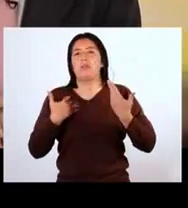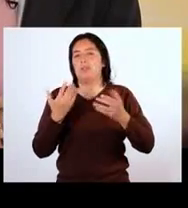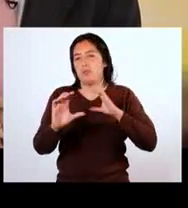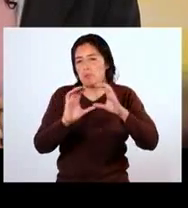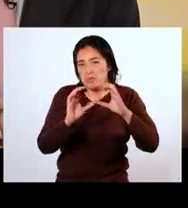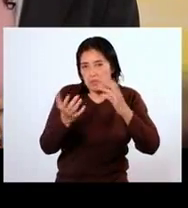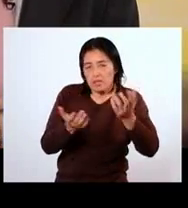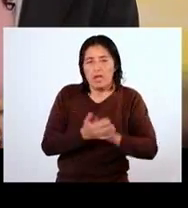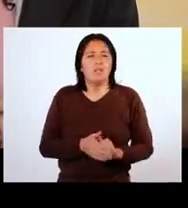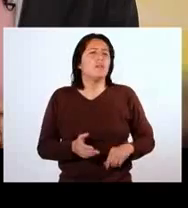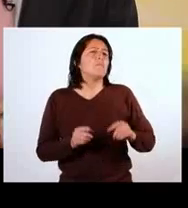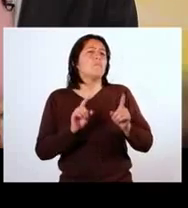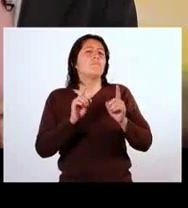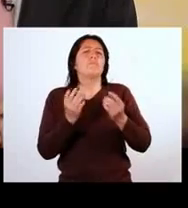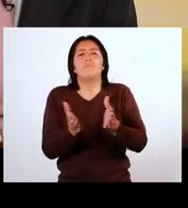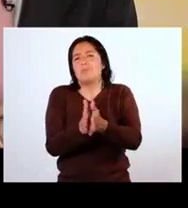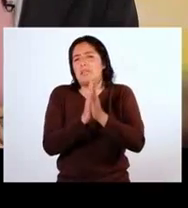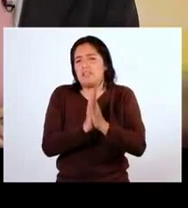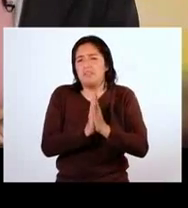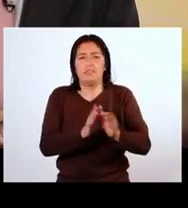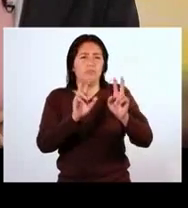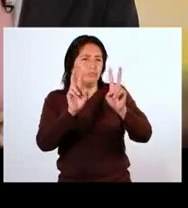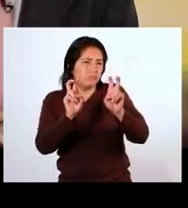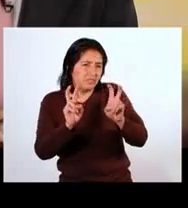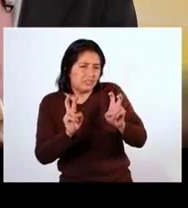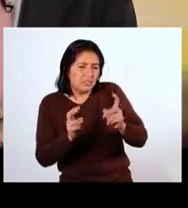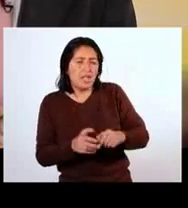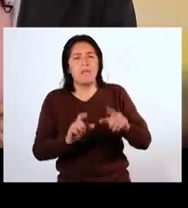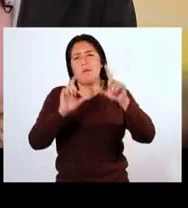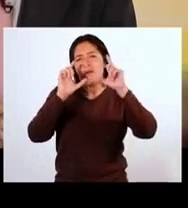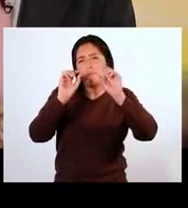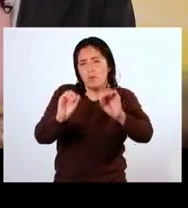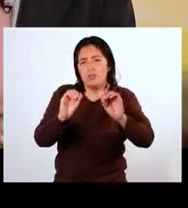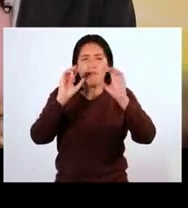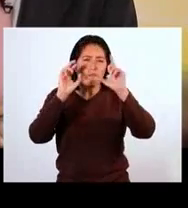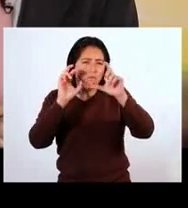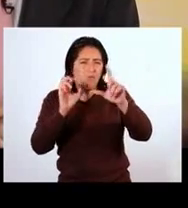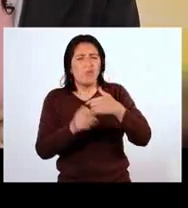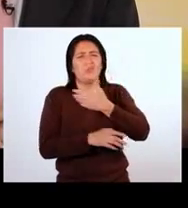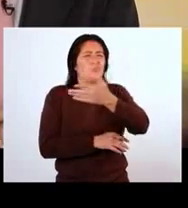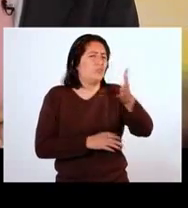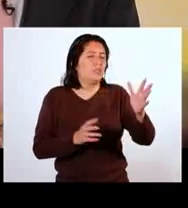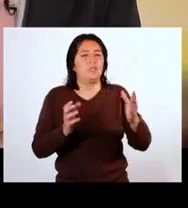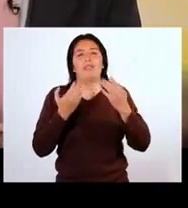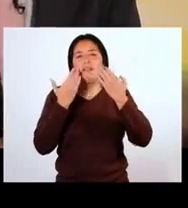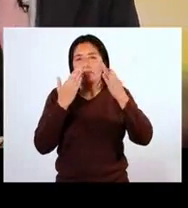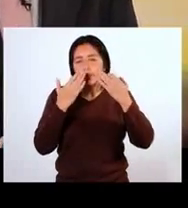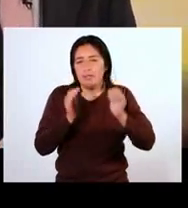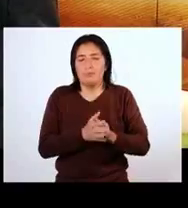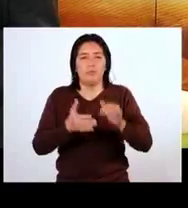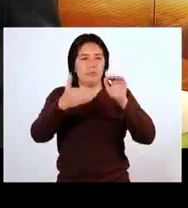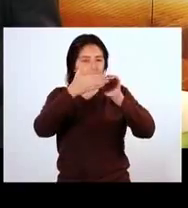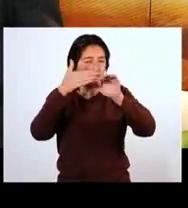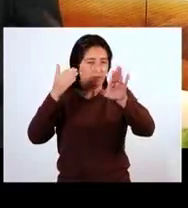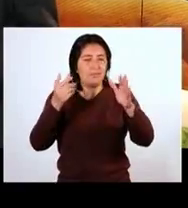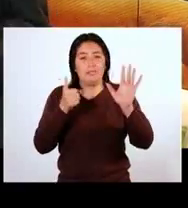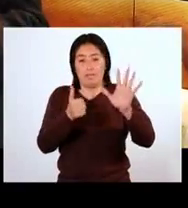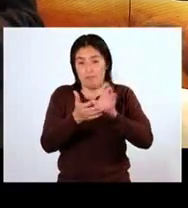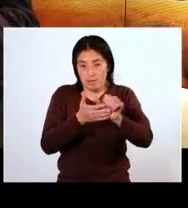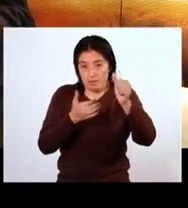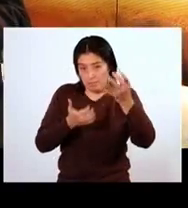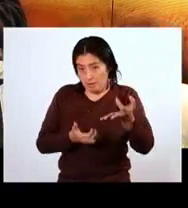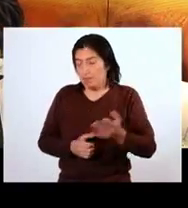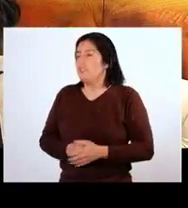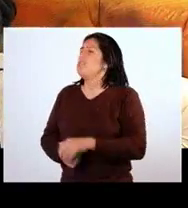decir qué temas quieren que toquemos nos pueden poner fotitos todo lo que ustedes deseen en el Facebook de Sin Barreras ya seis meses que estamos ¿no es cierto?